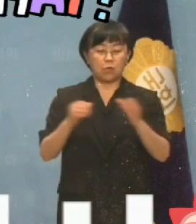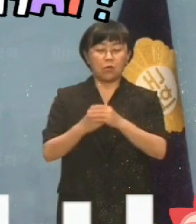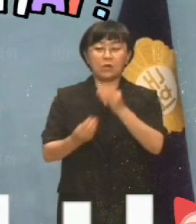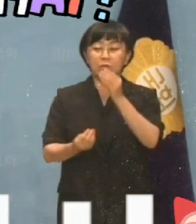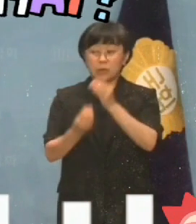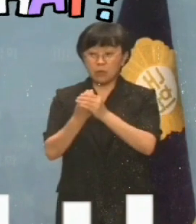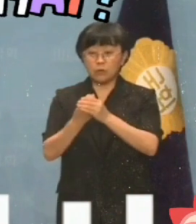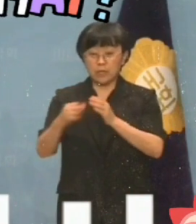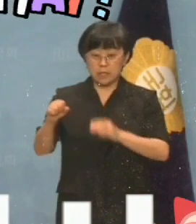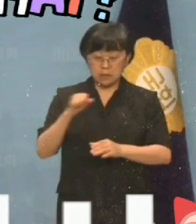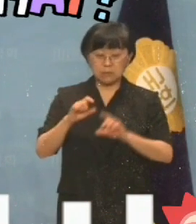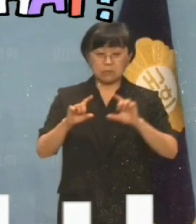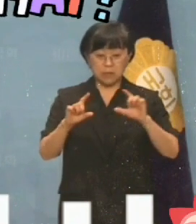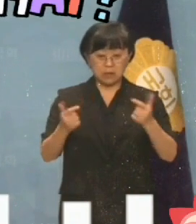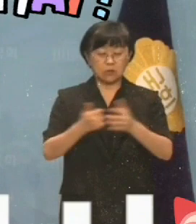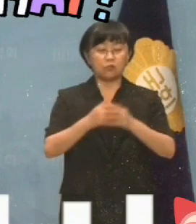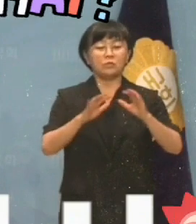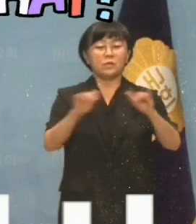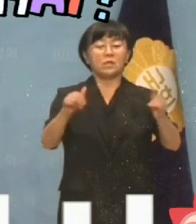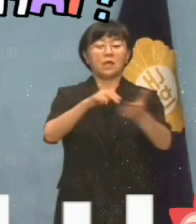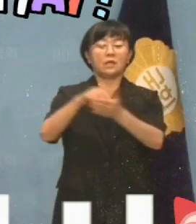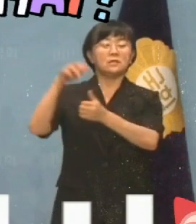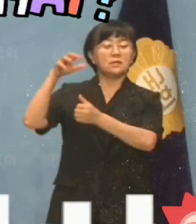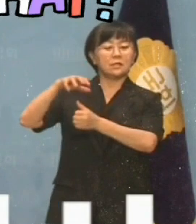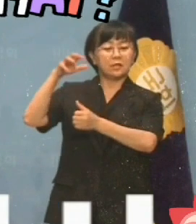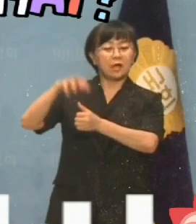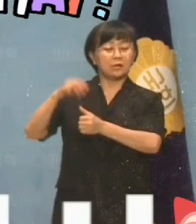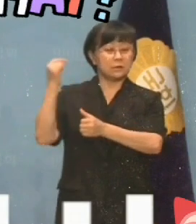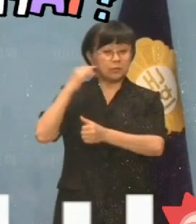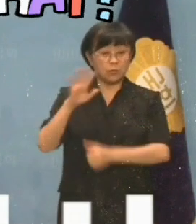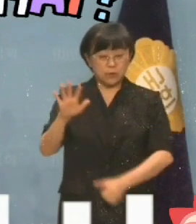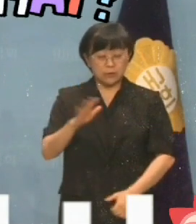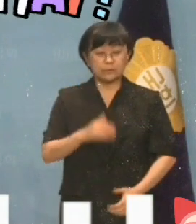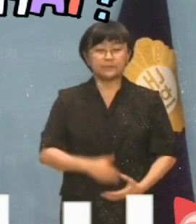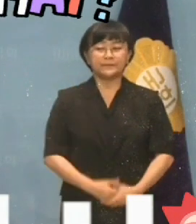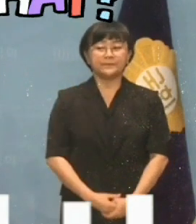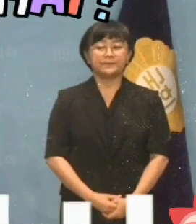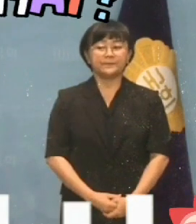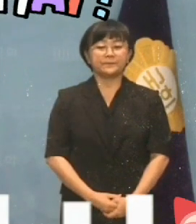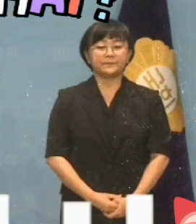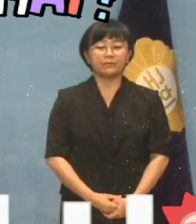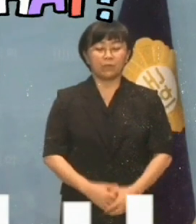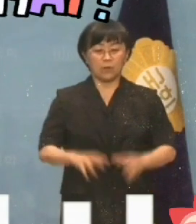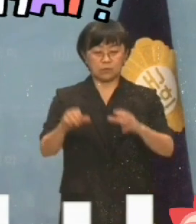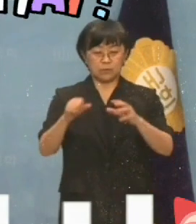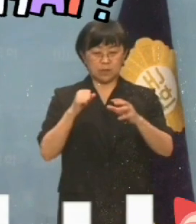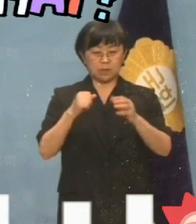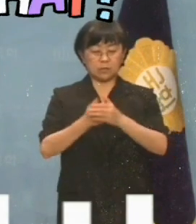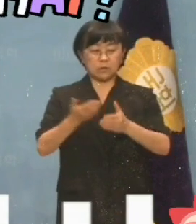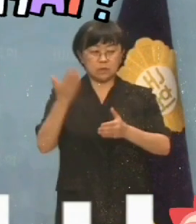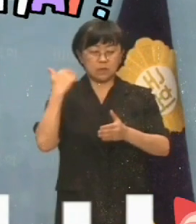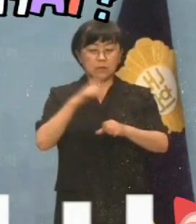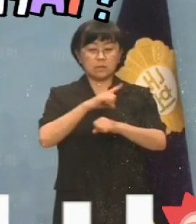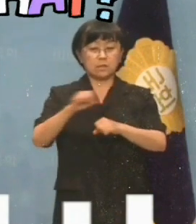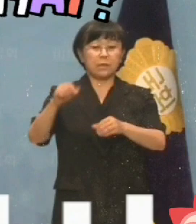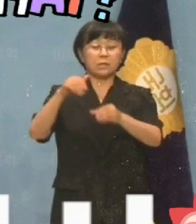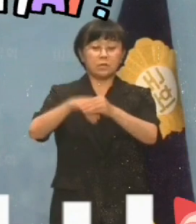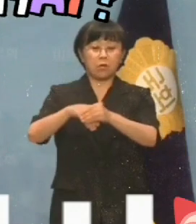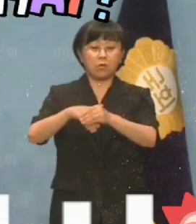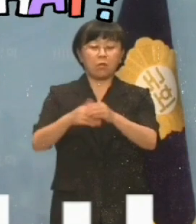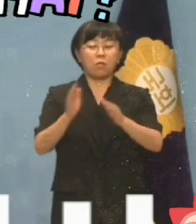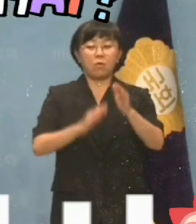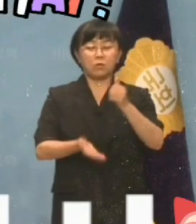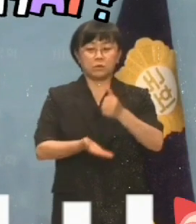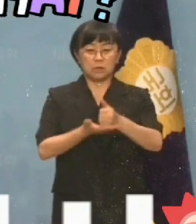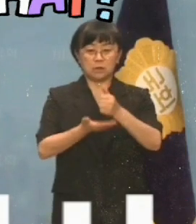뇌물의 힘 아니냐는 국민의 질타가 들리지 않습니까? 국민의힘은 지난 지방선거